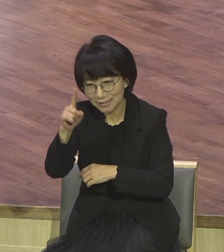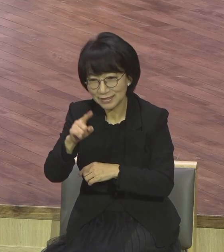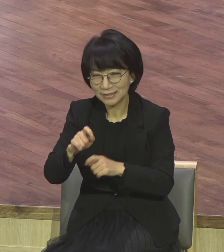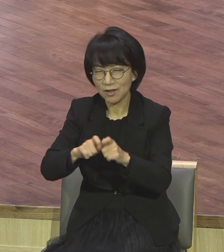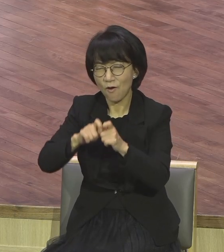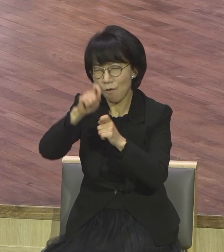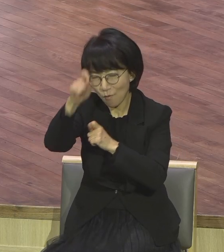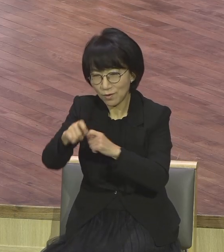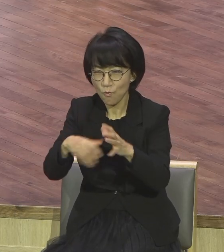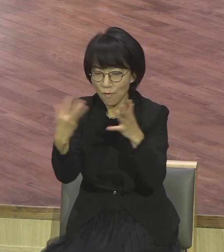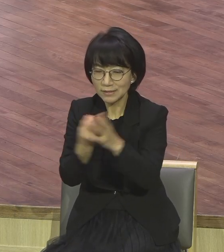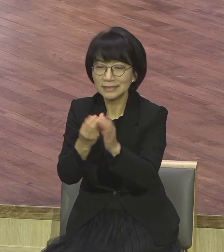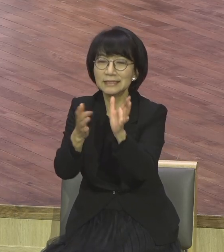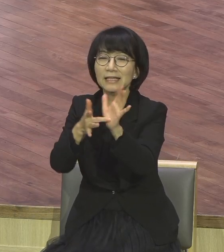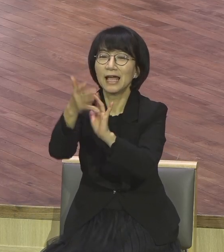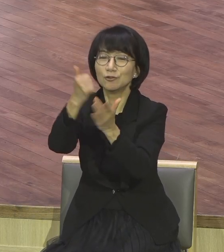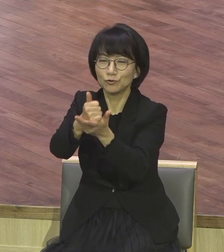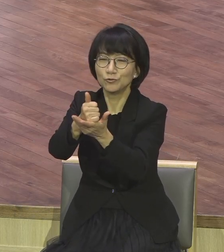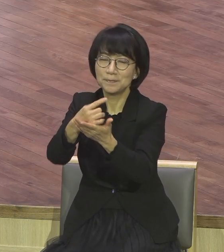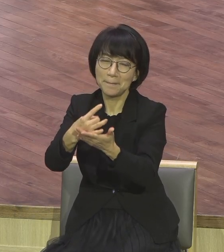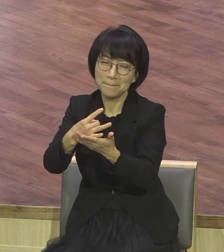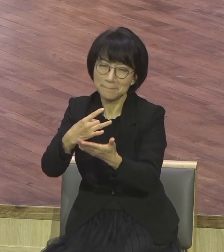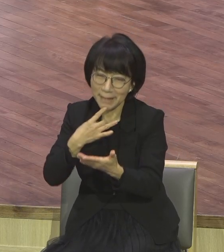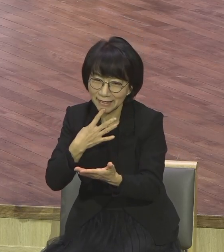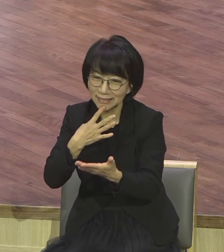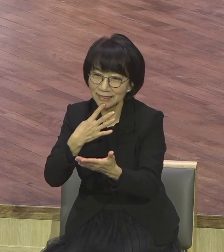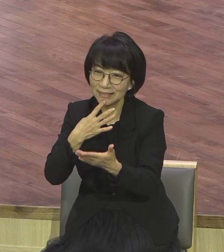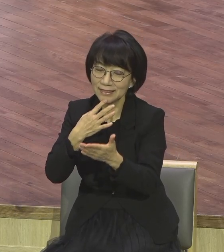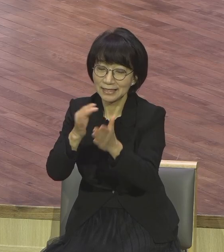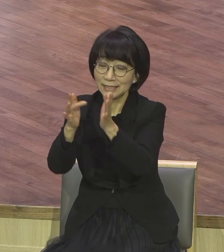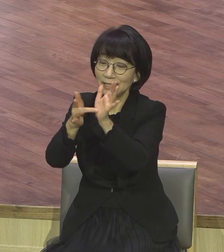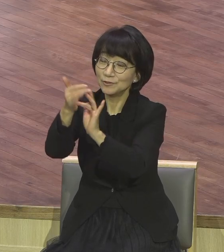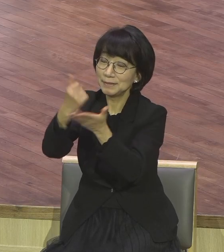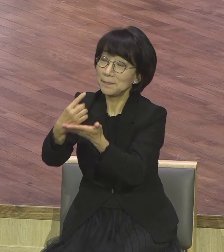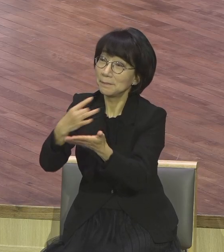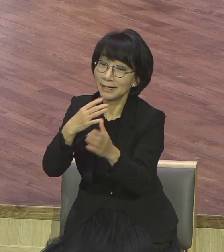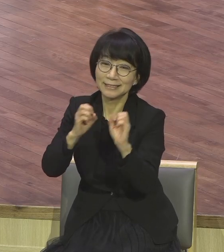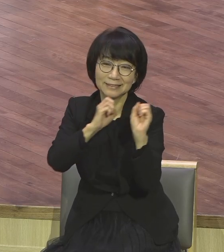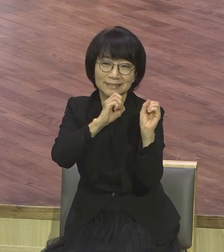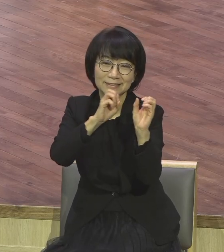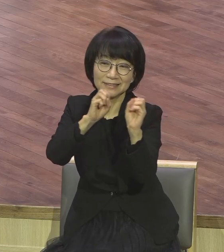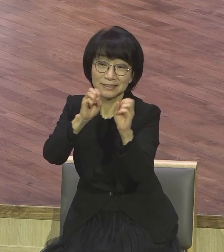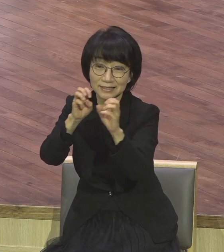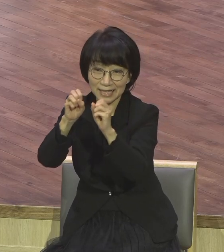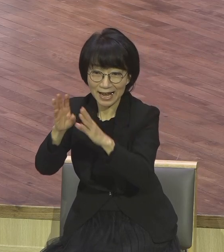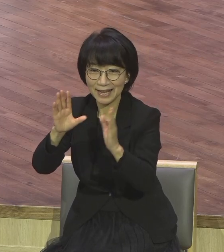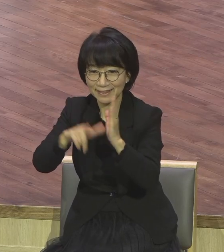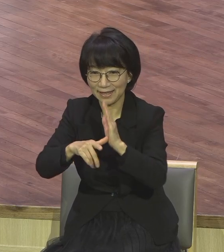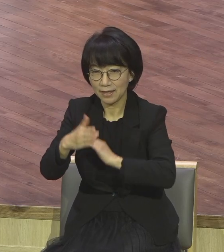예수만 예수만 말하는 이게 순결한 사람 성격이 좋다가 아니에요